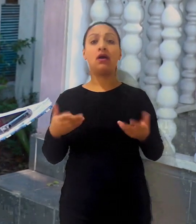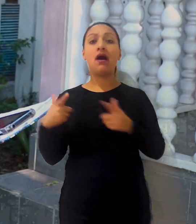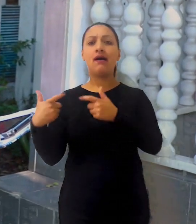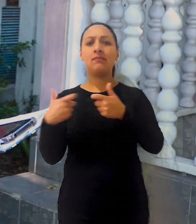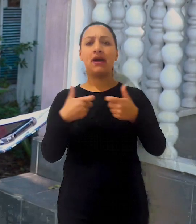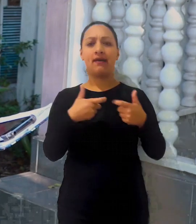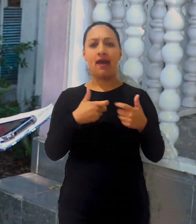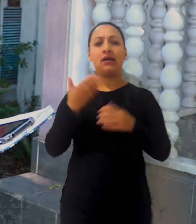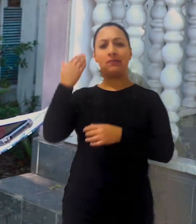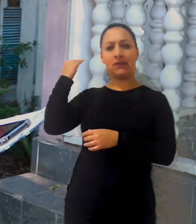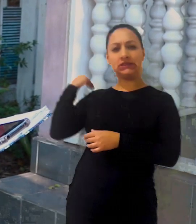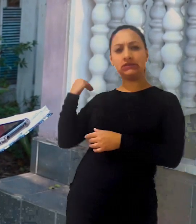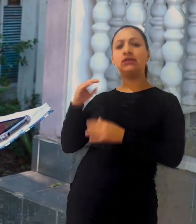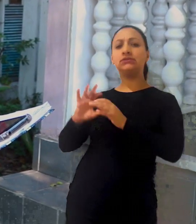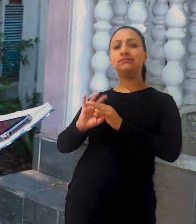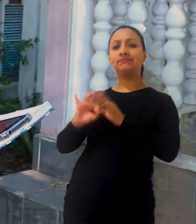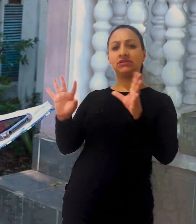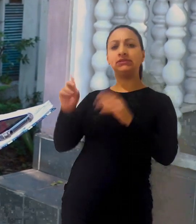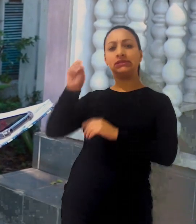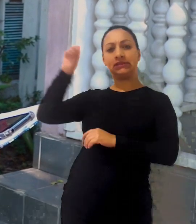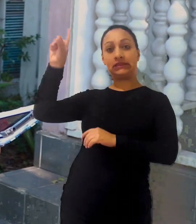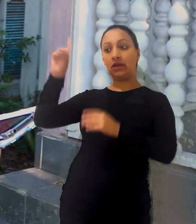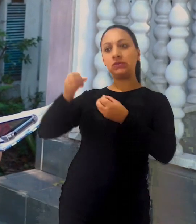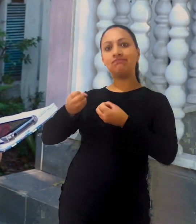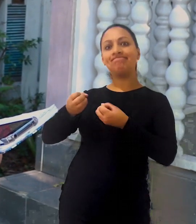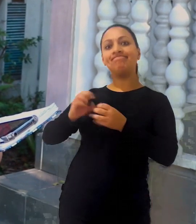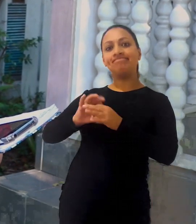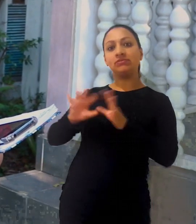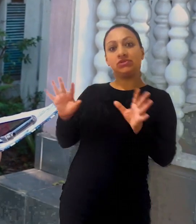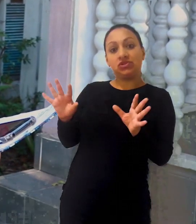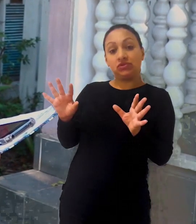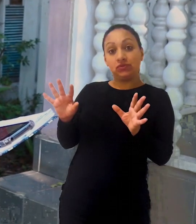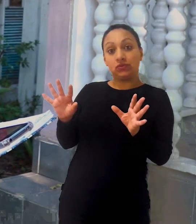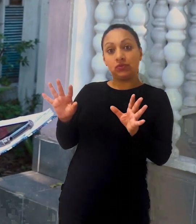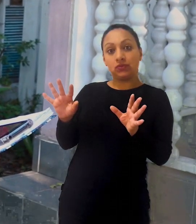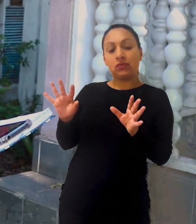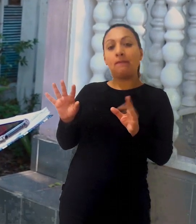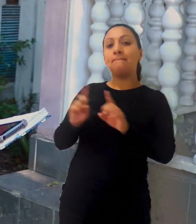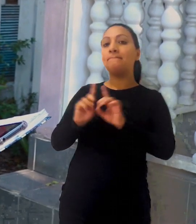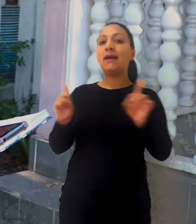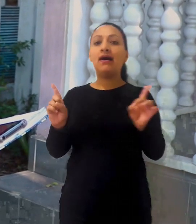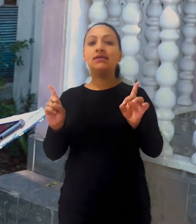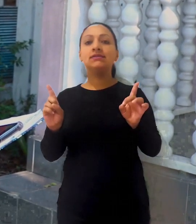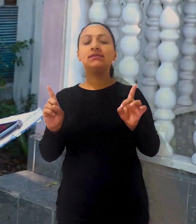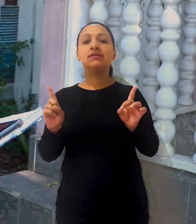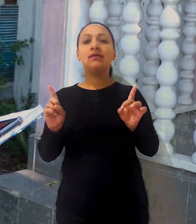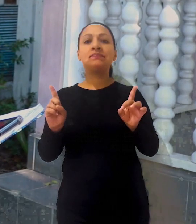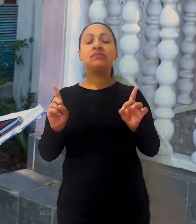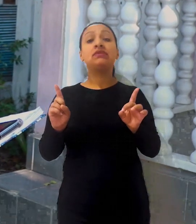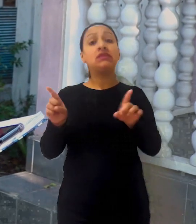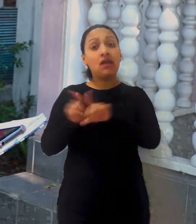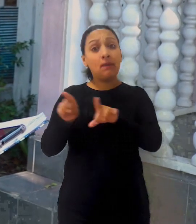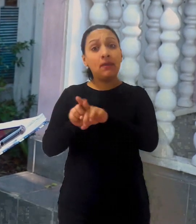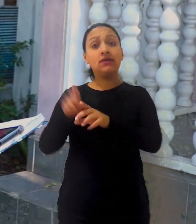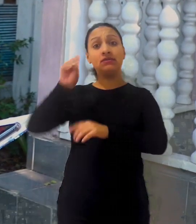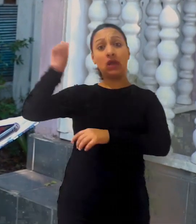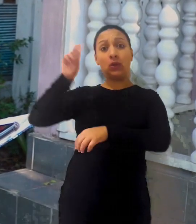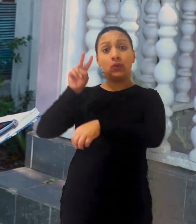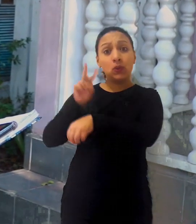permitida pelo Senhor, se você ler um pouquinho lá a história você vai conhecer, que o Senhor permitiu aquela guerra mas ao mesmo tempo que Deus permitiu, Deus